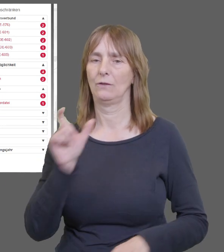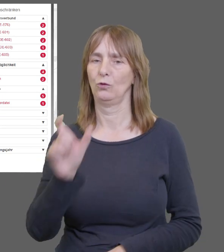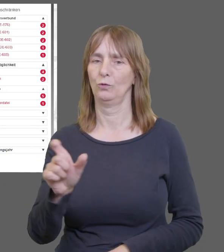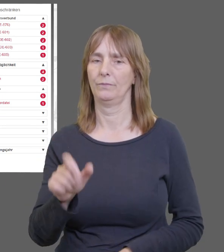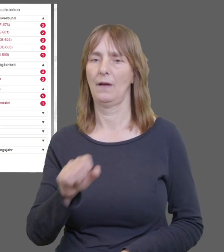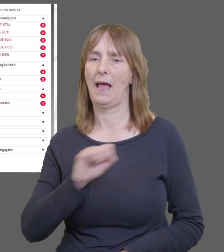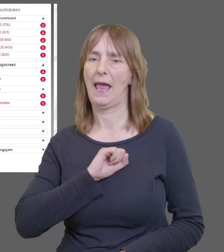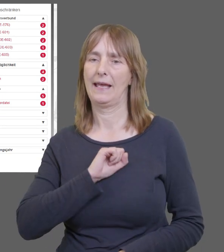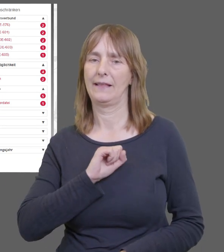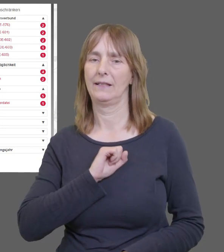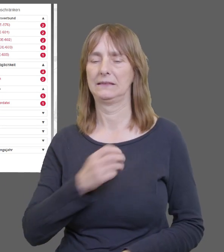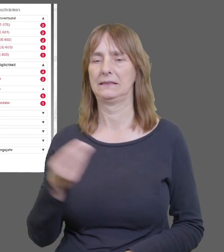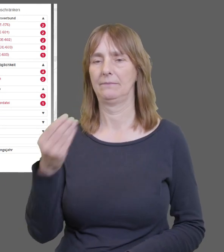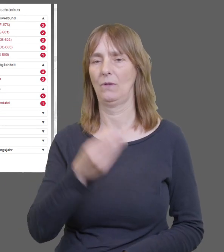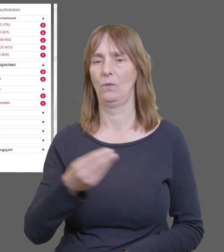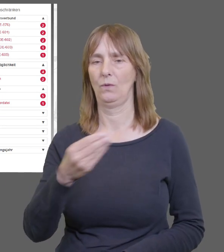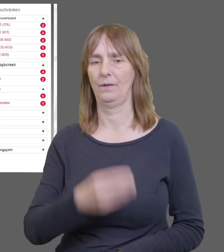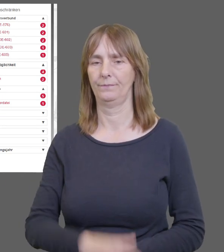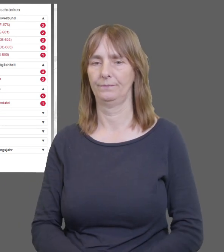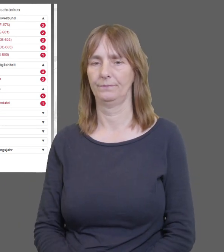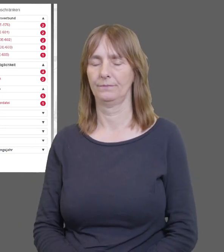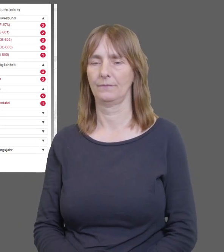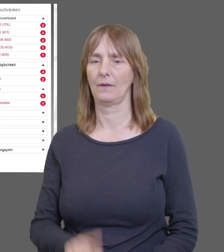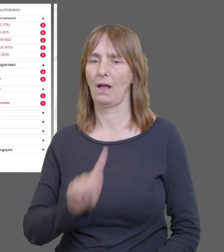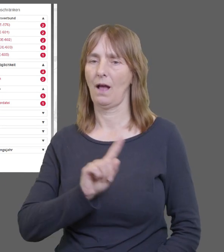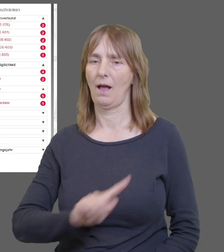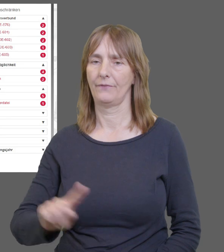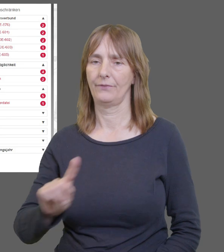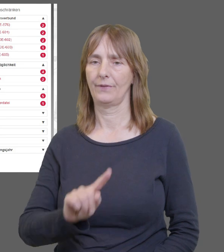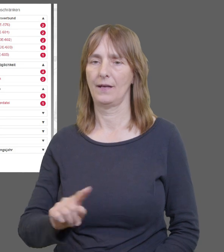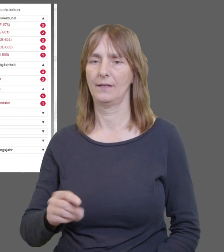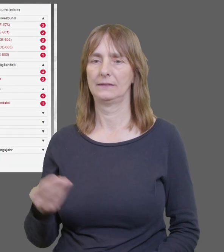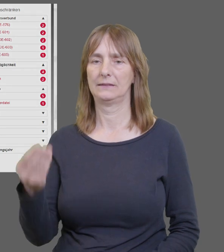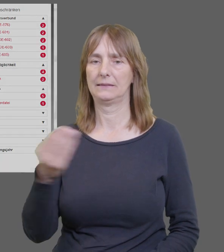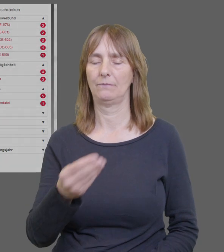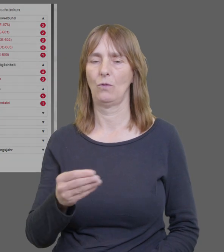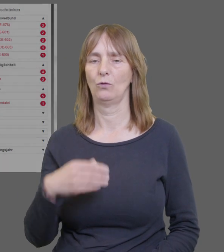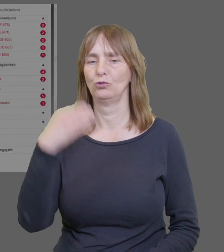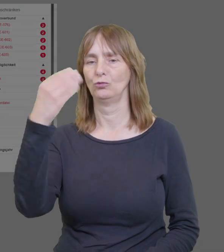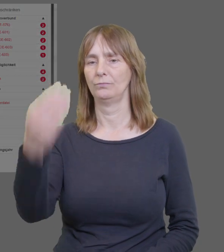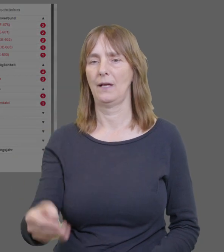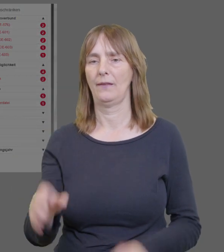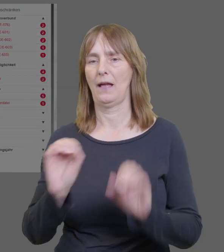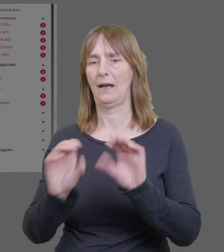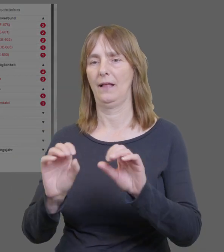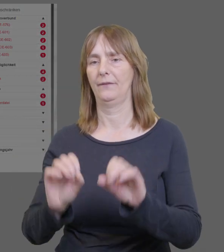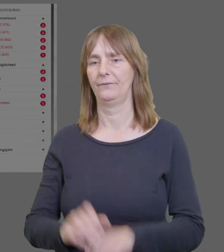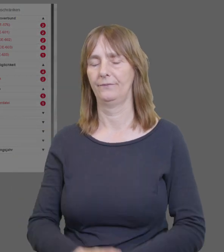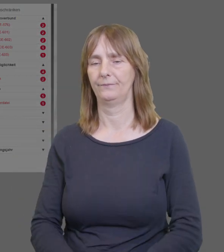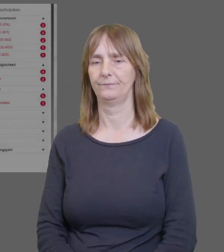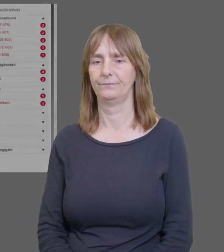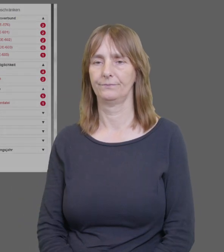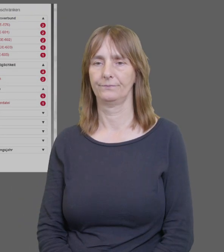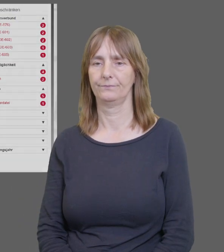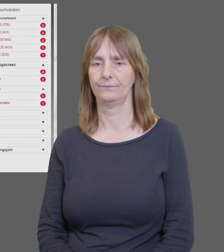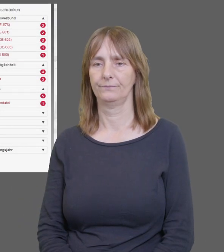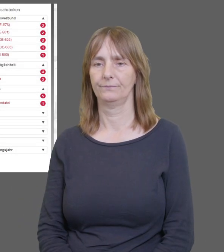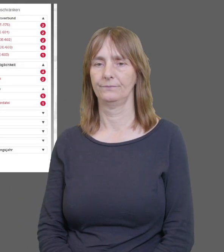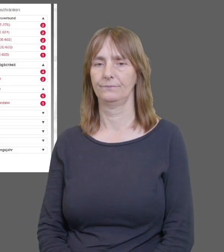gekennzeichnet sind. Wir konzentrieren uns in diesem Fall auf das Symbol für Monographien, das heißt für Bücher. Zu den restlichen